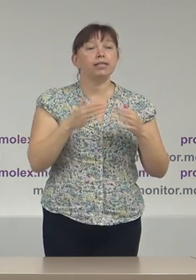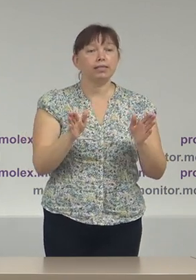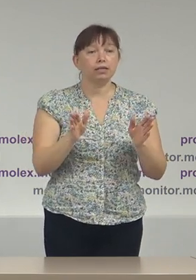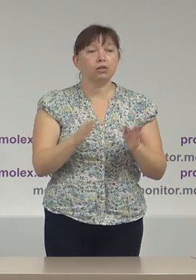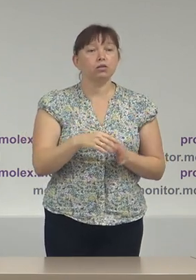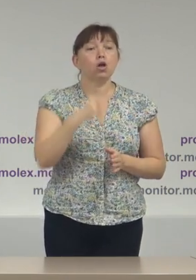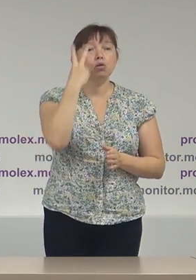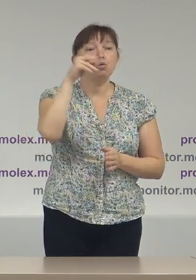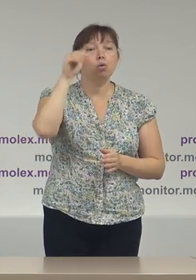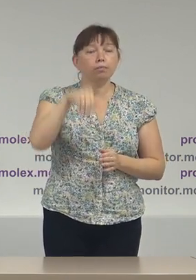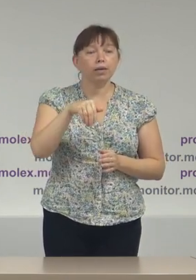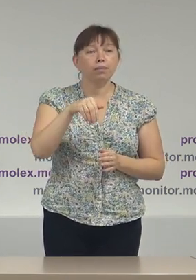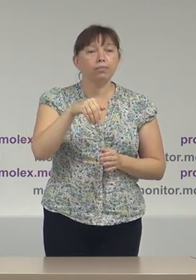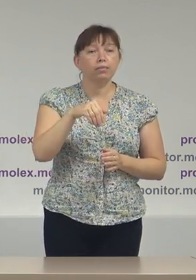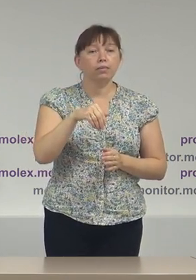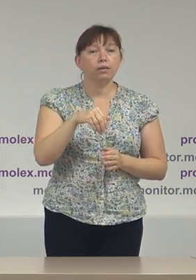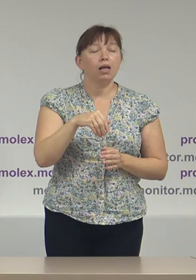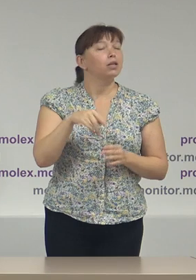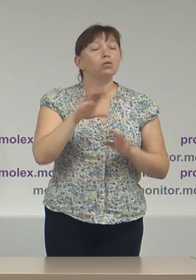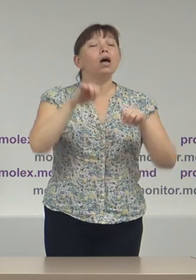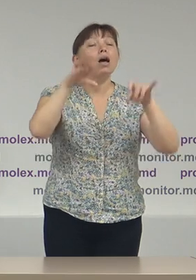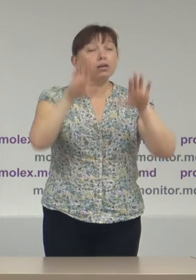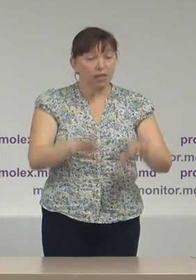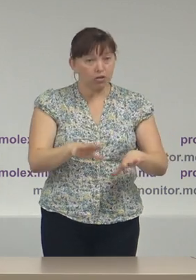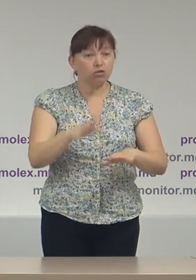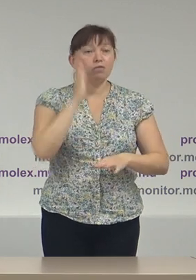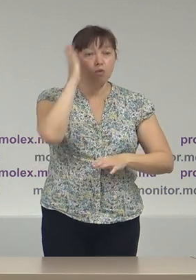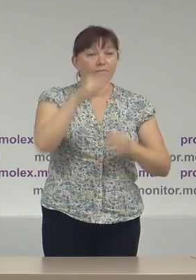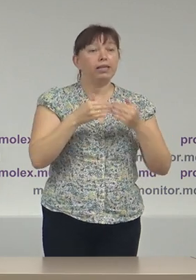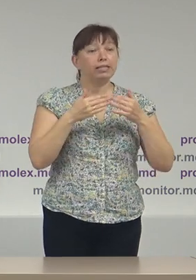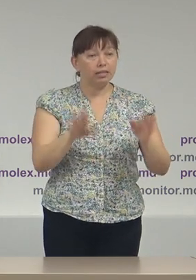2000, sau s-a decis a fi deschise